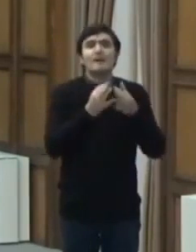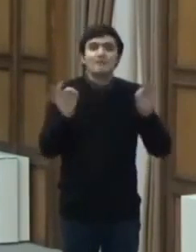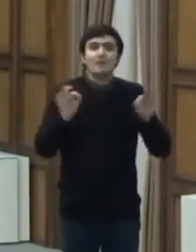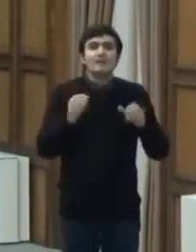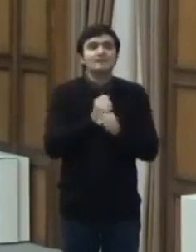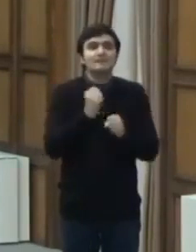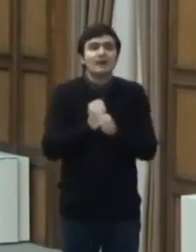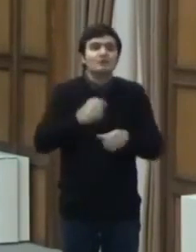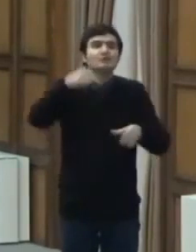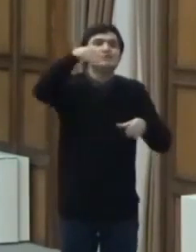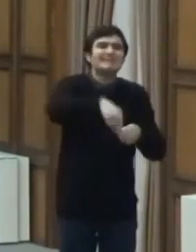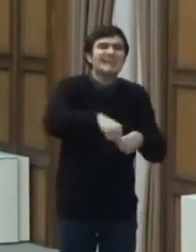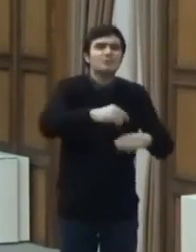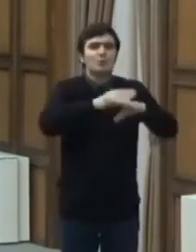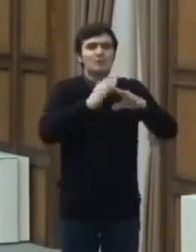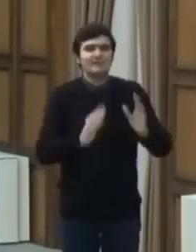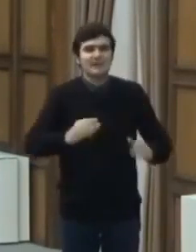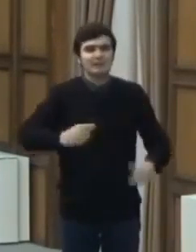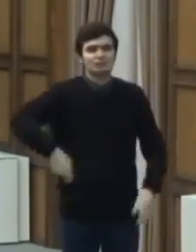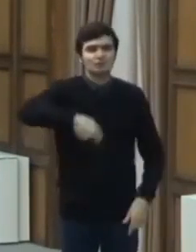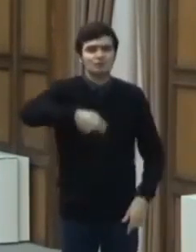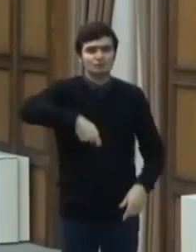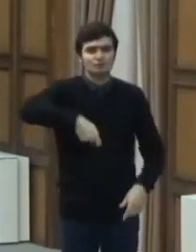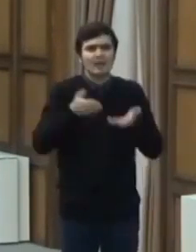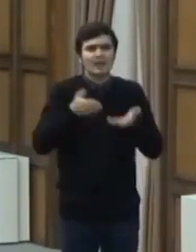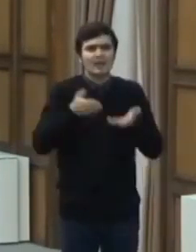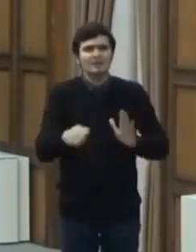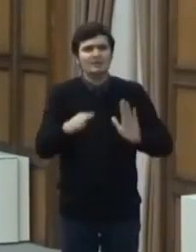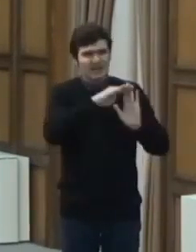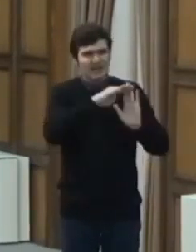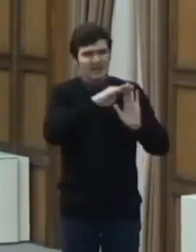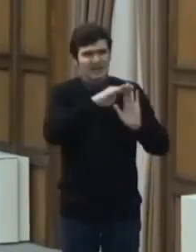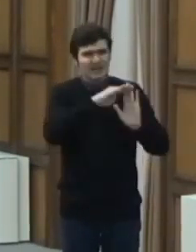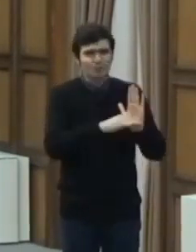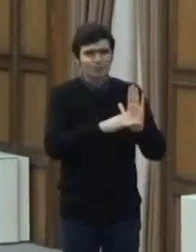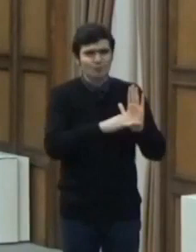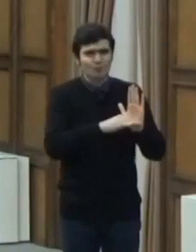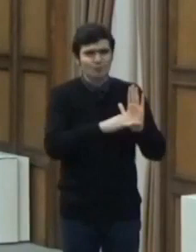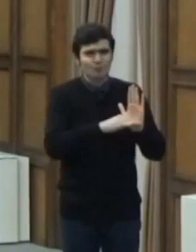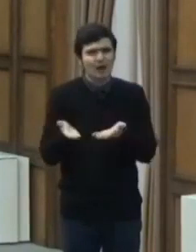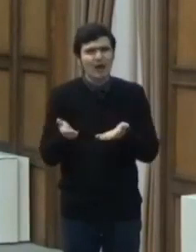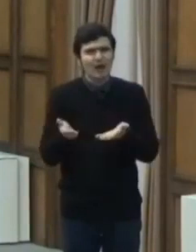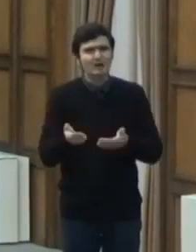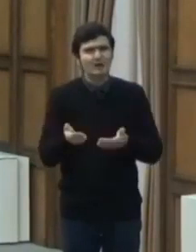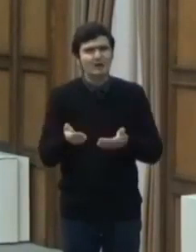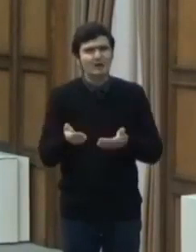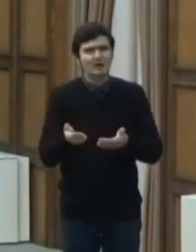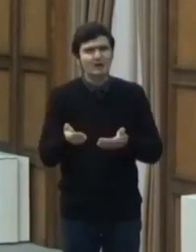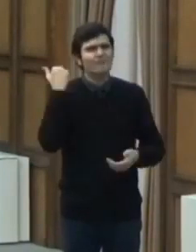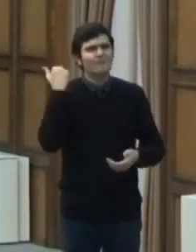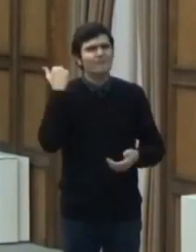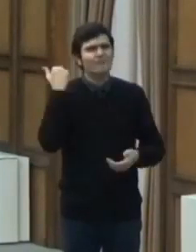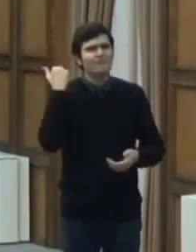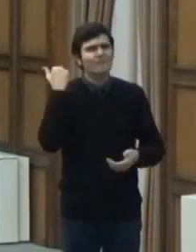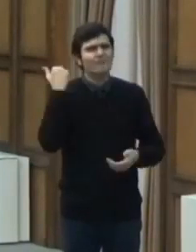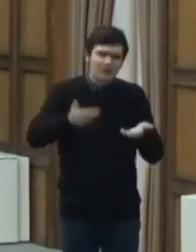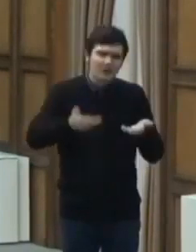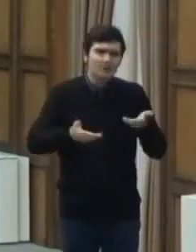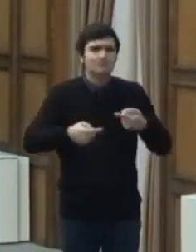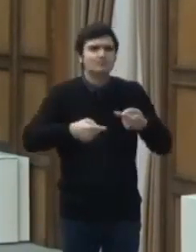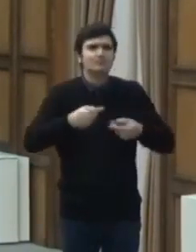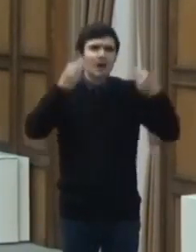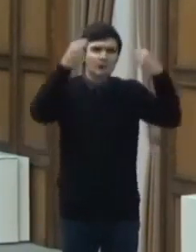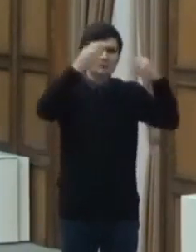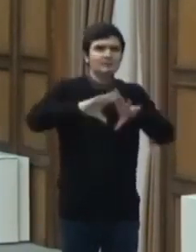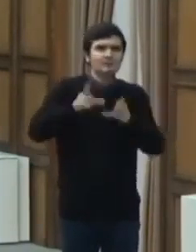slujbe și în biserică. Aceste reguli care au fost evaluate și enunțate împreună cu Institutul